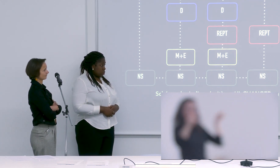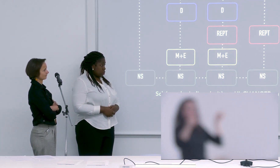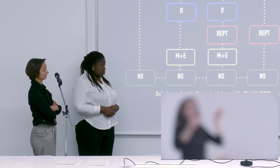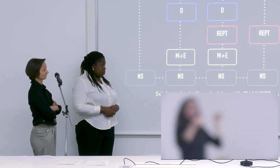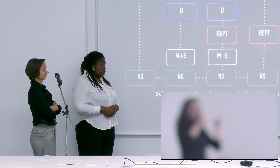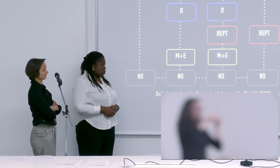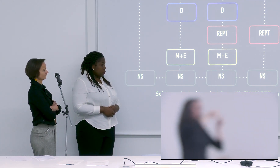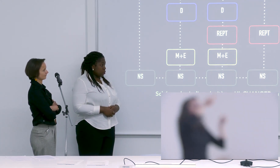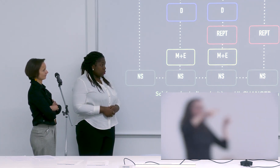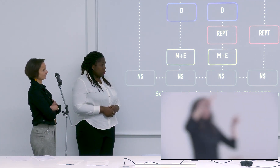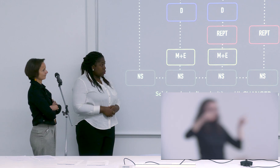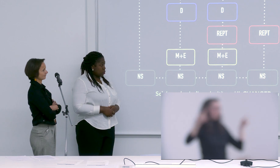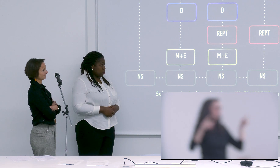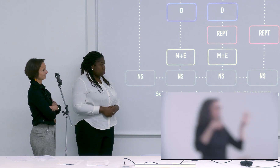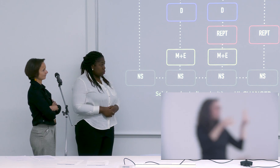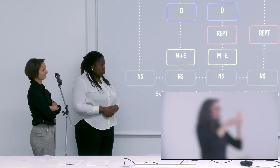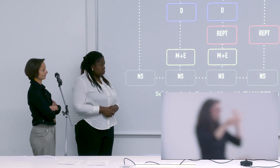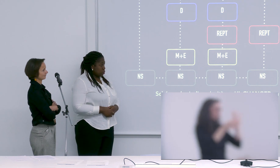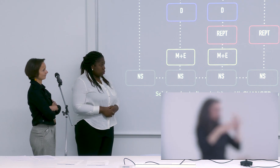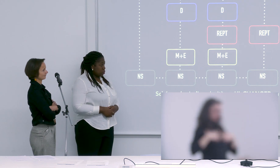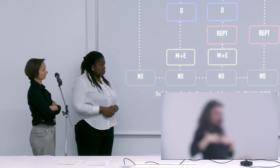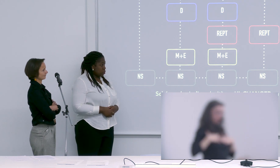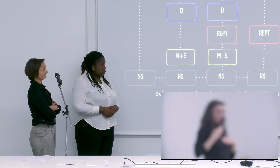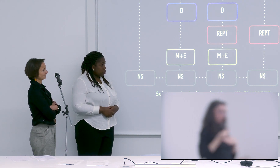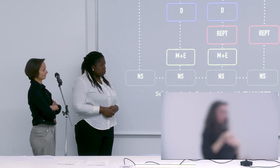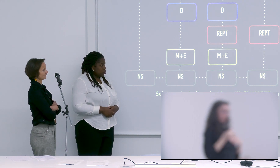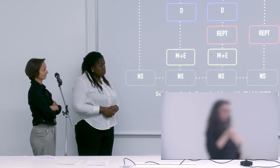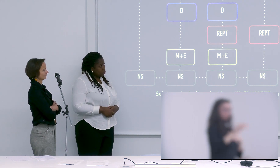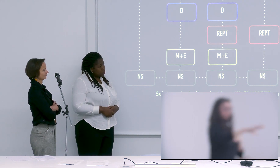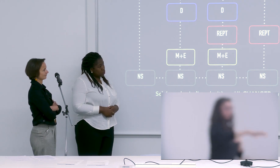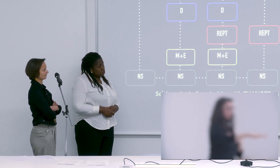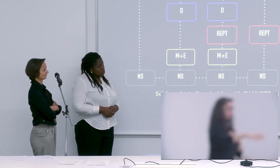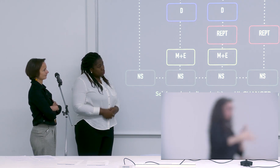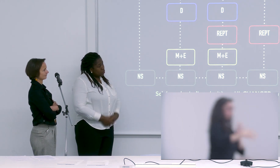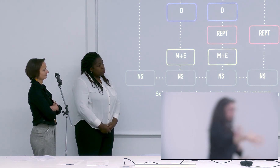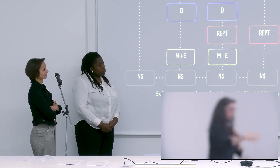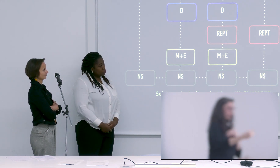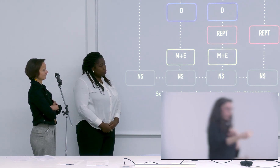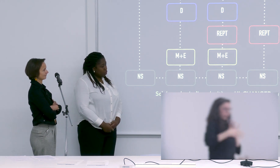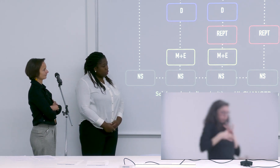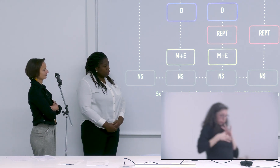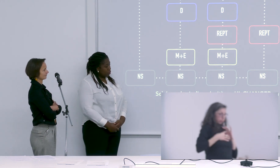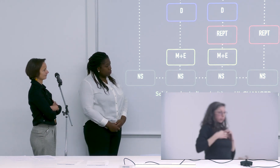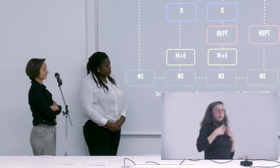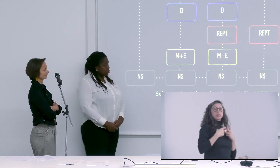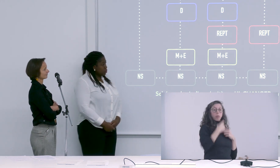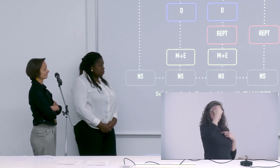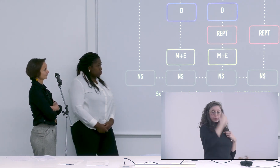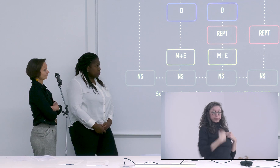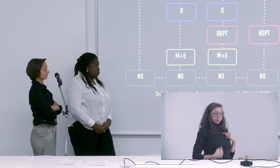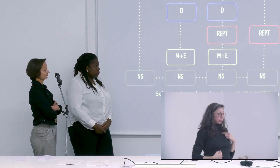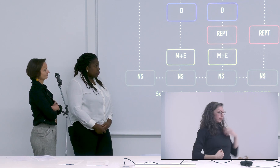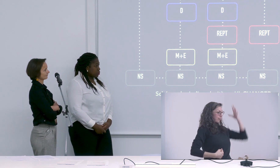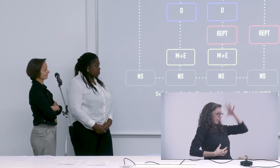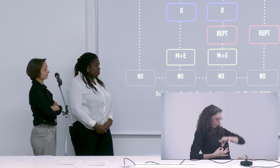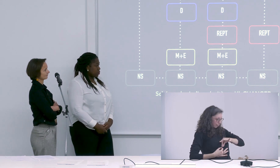espaces des endroits dans l'espace pardon un peu plus loin du corps et d'essayer de relier après ces choses et de dire est-ce que